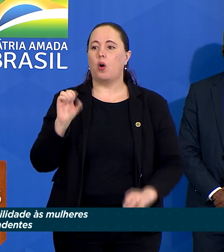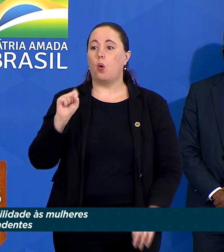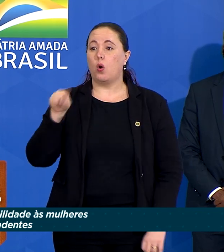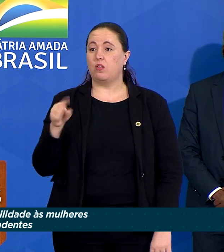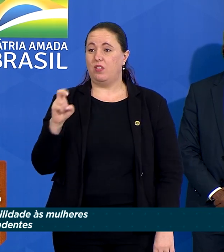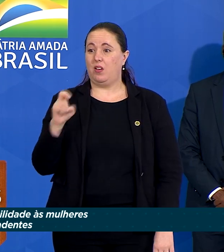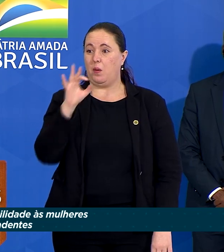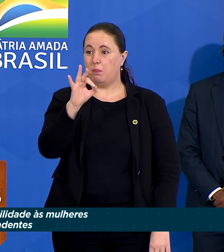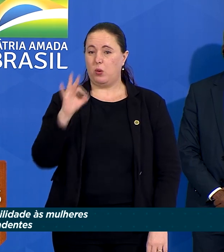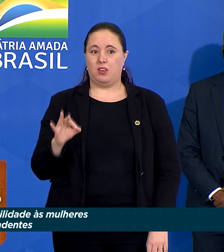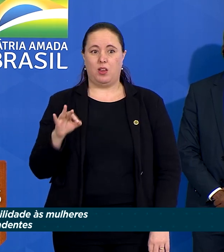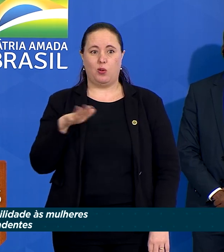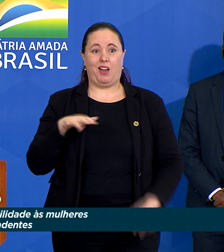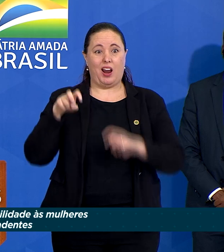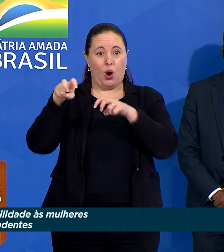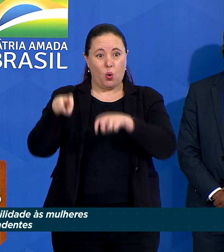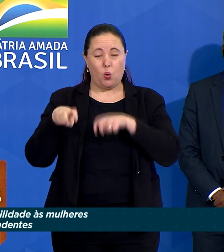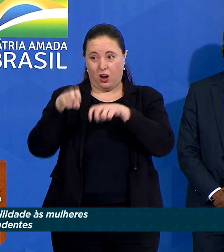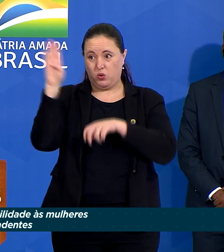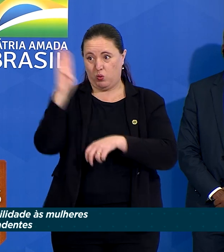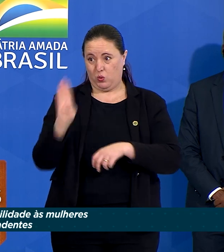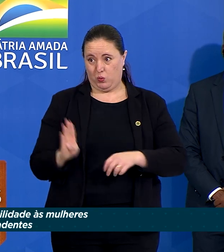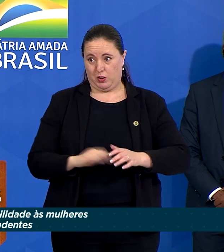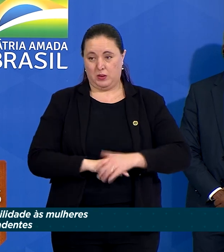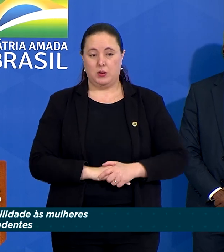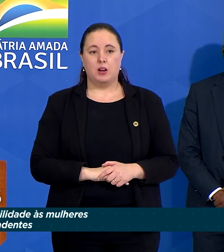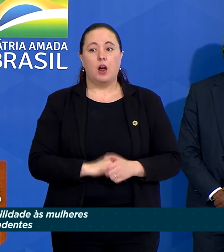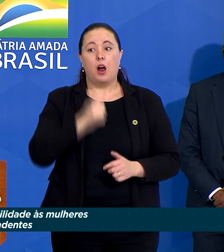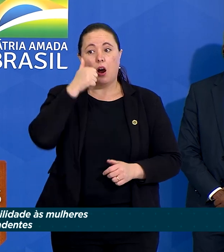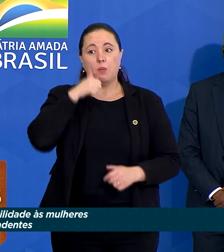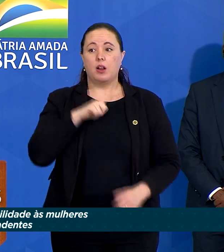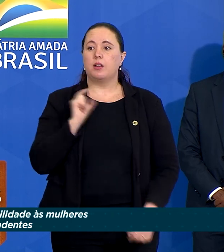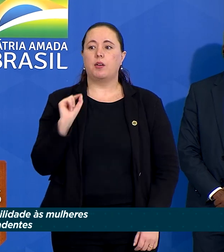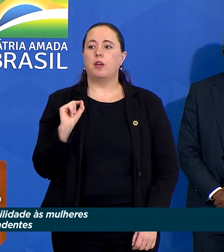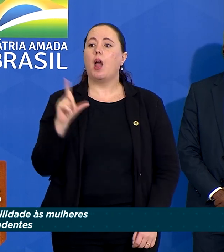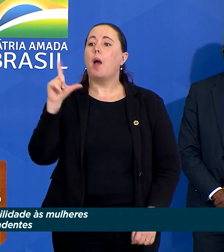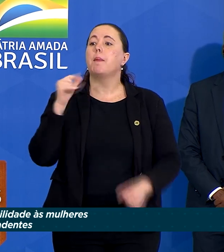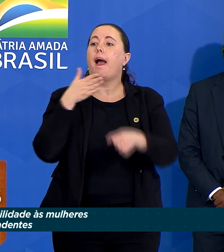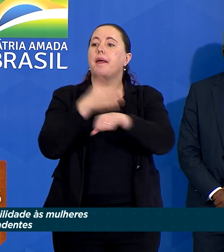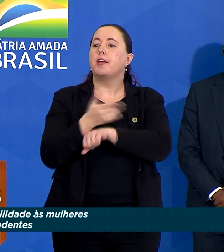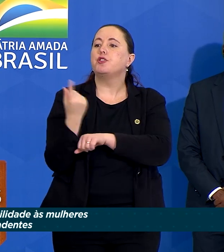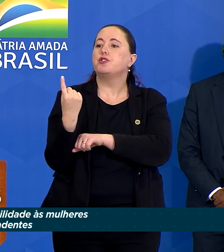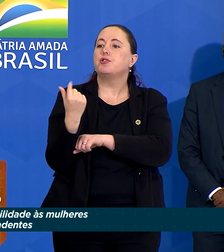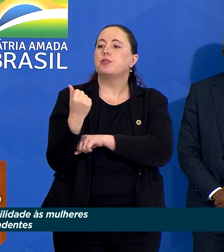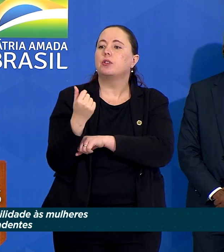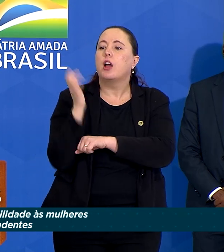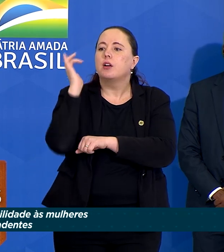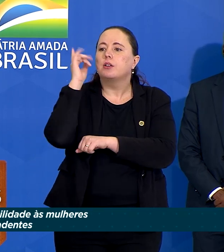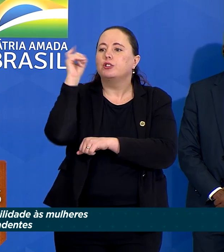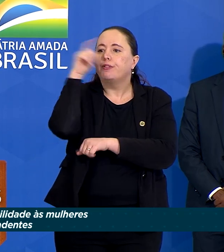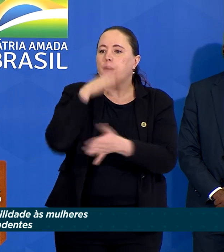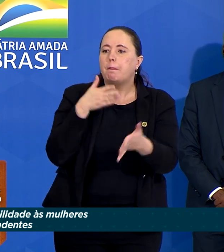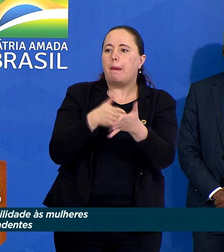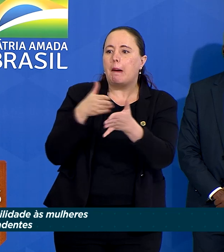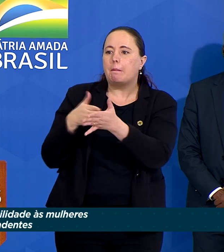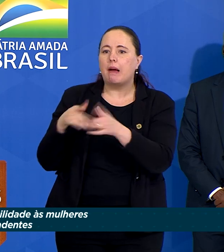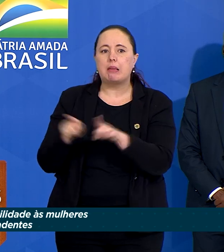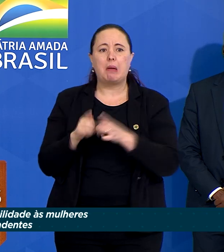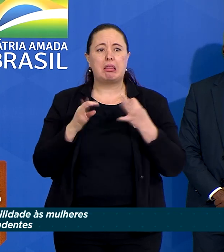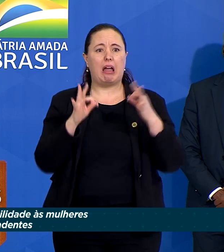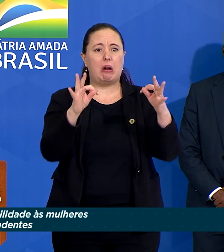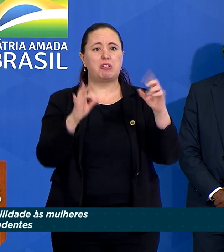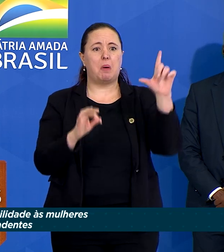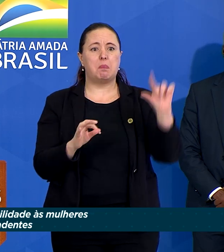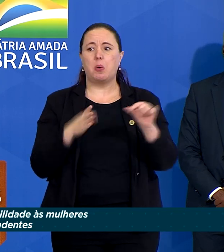rural de todo o nosso território. Mulheres têm menos acesso a crédito, elas têm menos acesso à tecnologia,